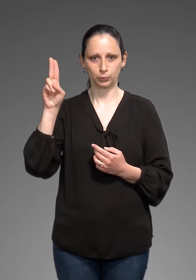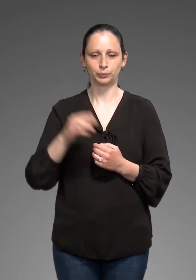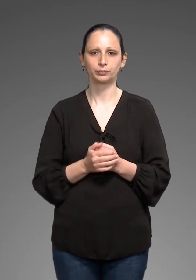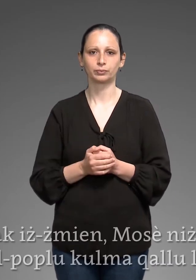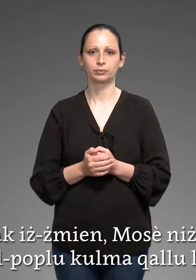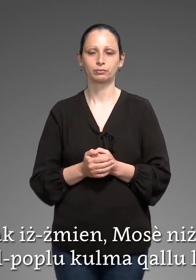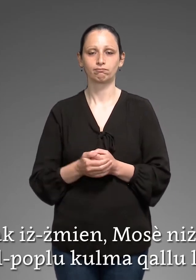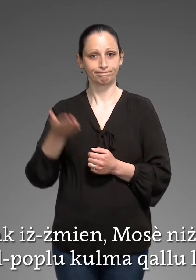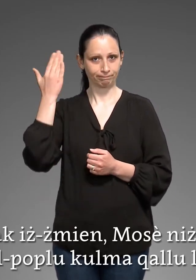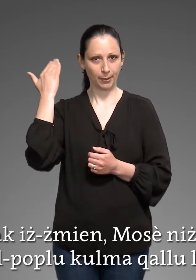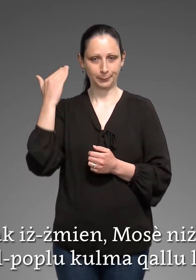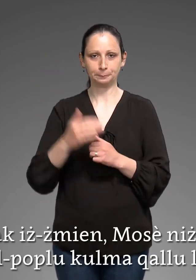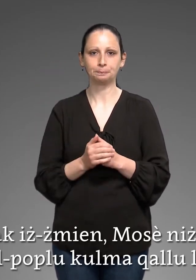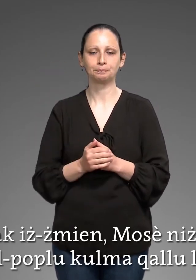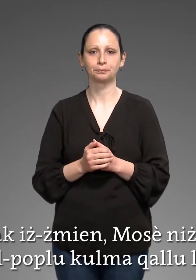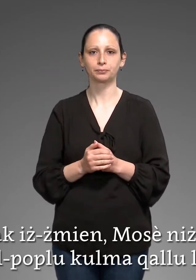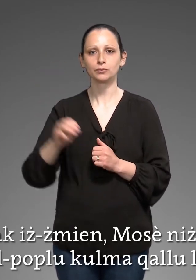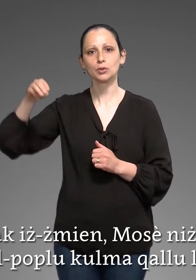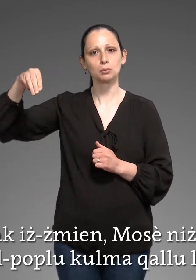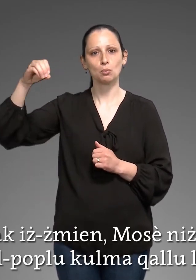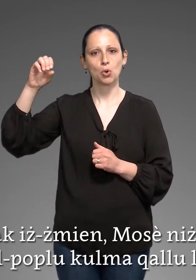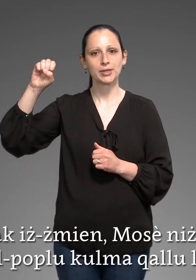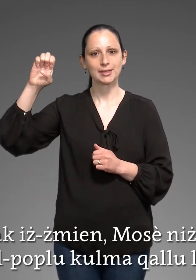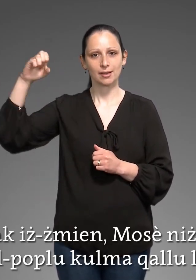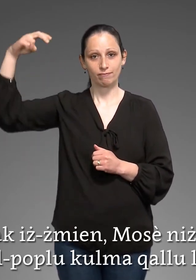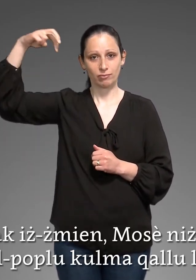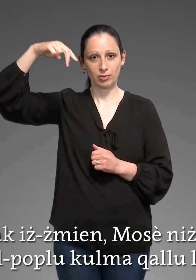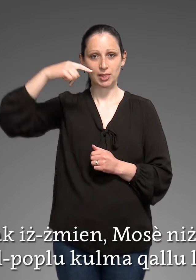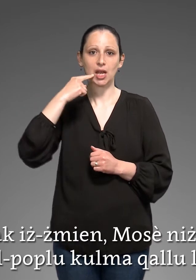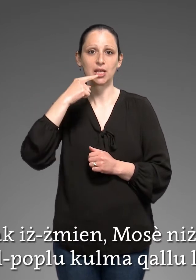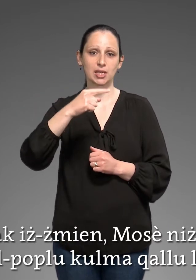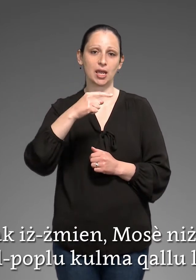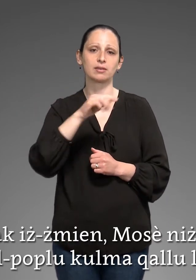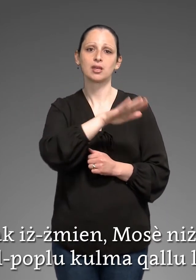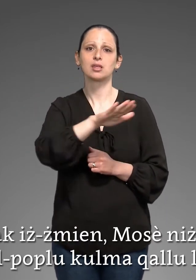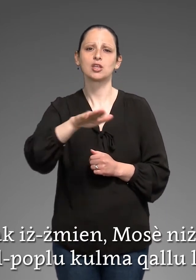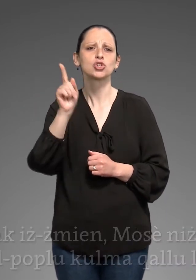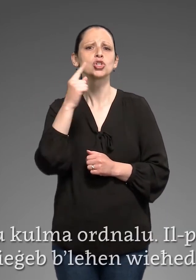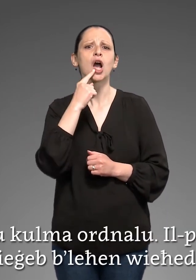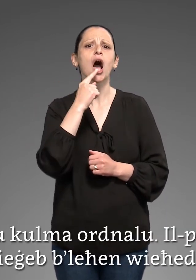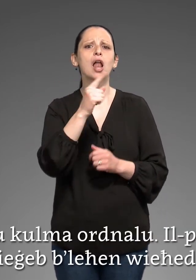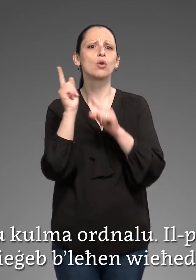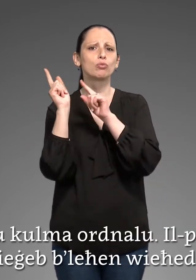Fdaq iz-żmien Mose nizel jajt li l-poplu Kul maħallu l-mulej u kul maħrodnalu